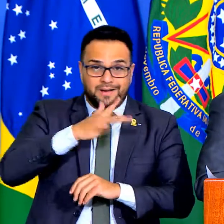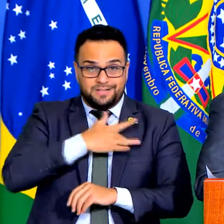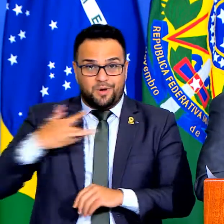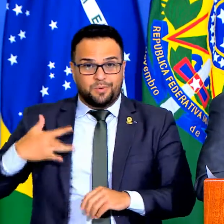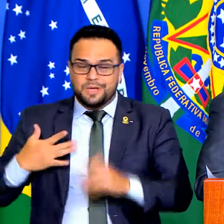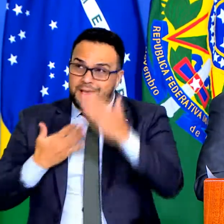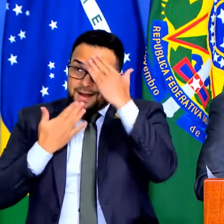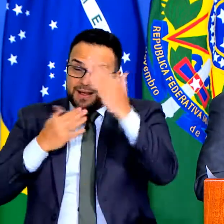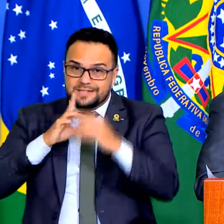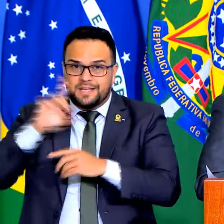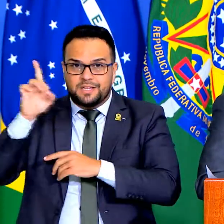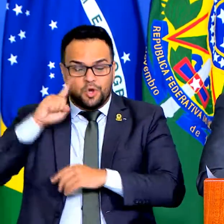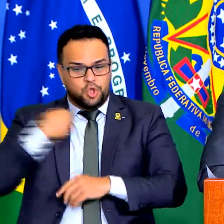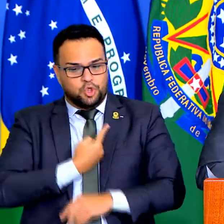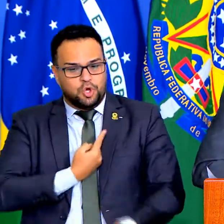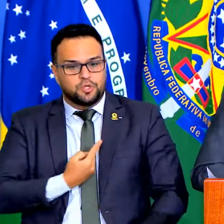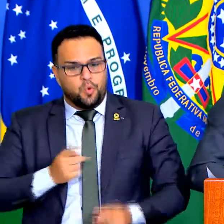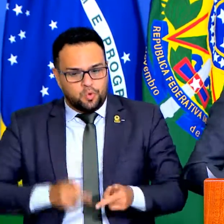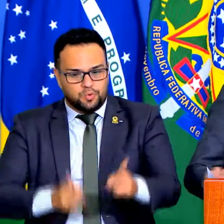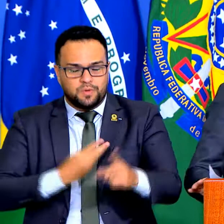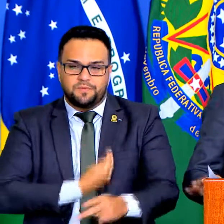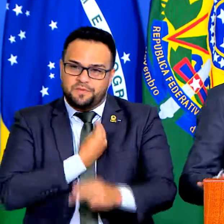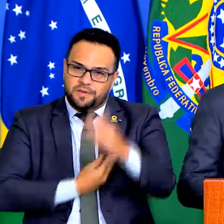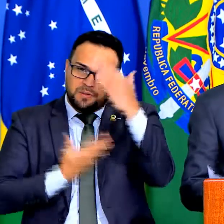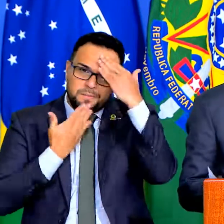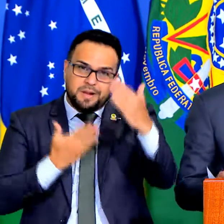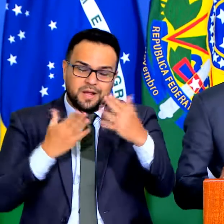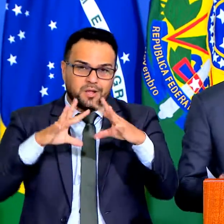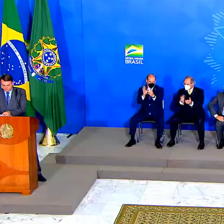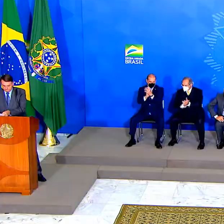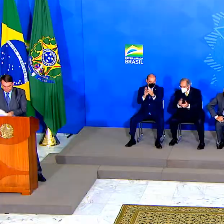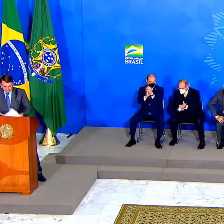sobrevivendo, mas vivendo, muito obrigado a todos.